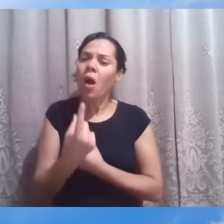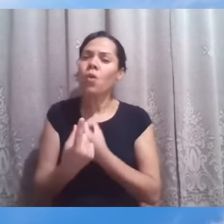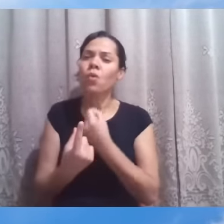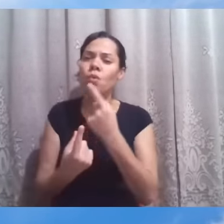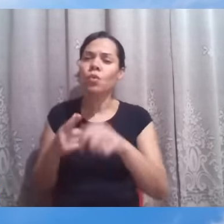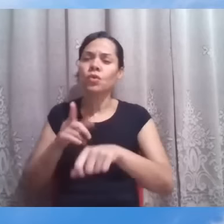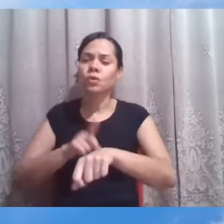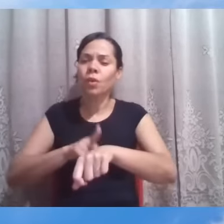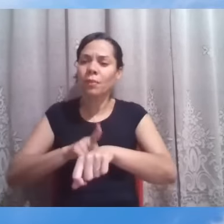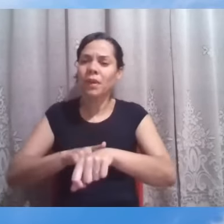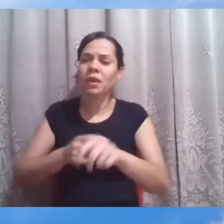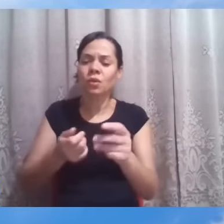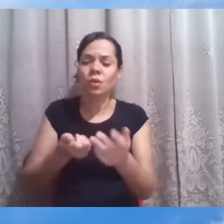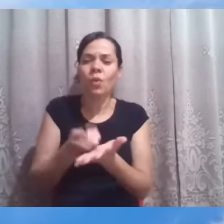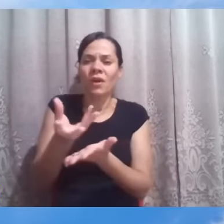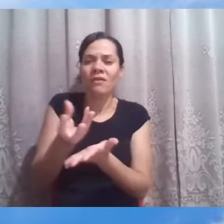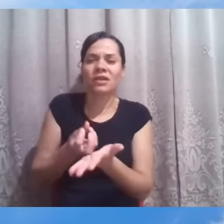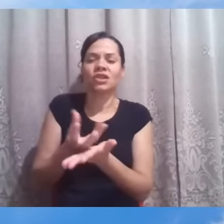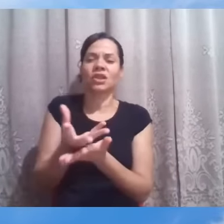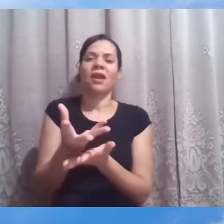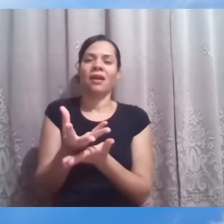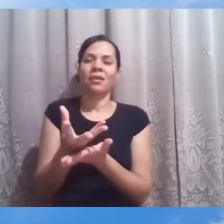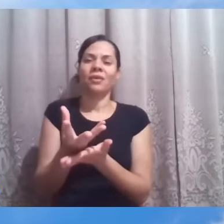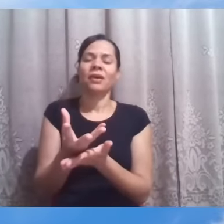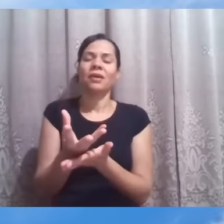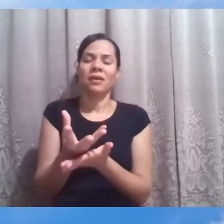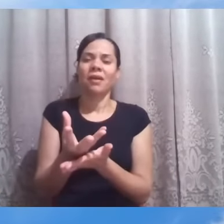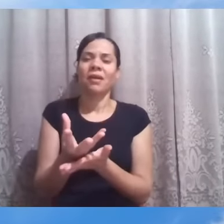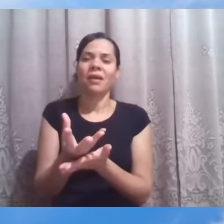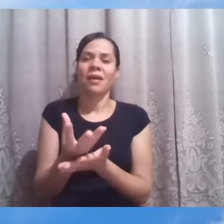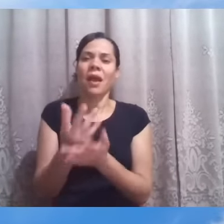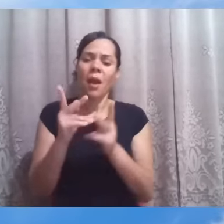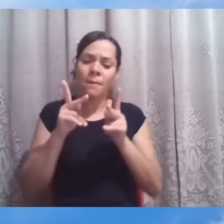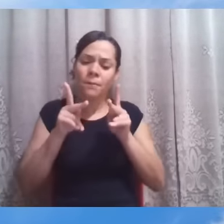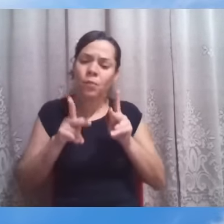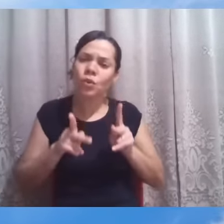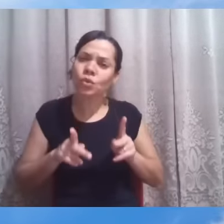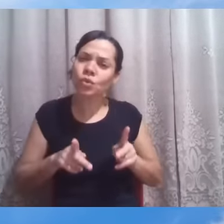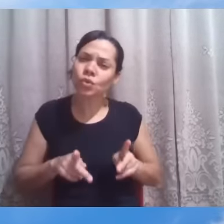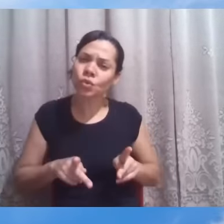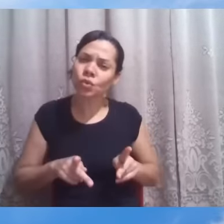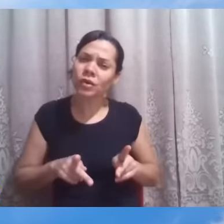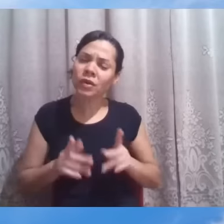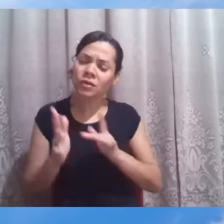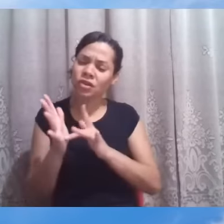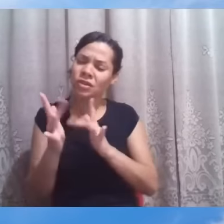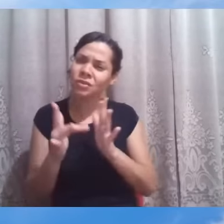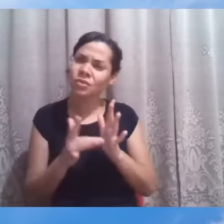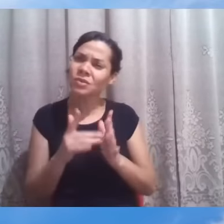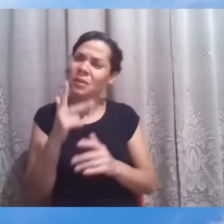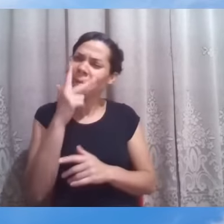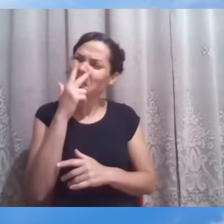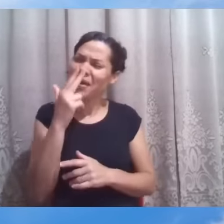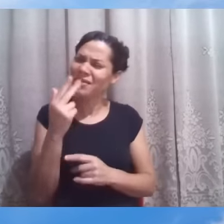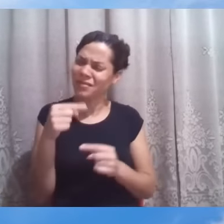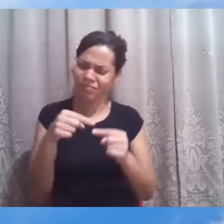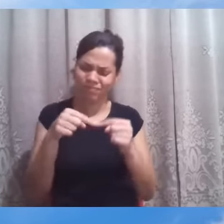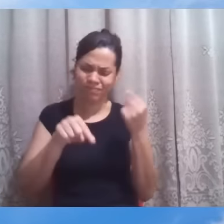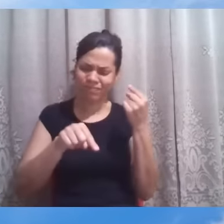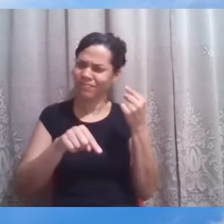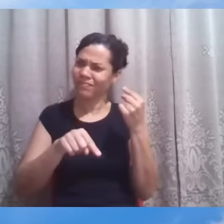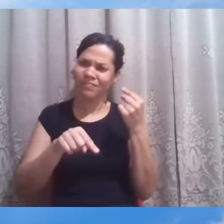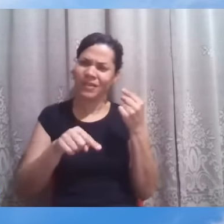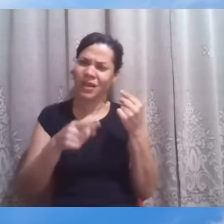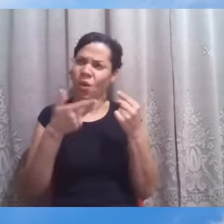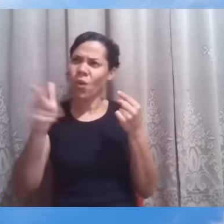momentos no Evangelho em que a postura de Jesus parece até contraditória com tudo mais